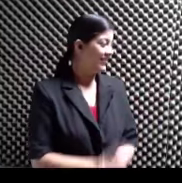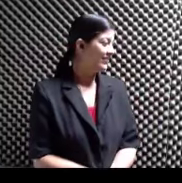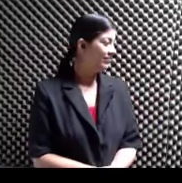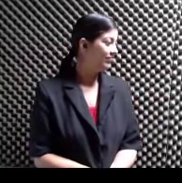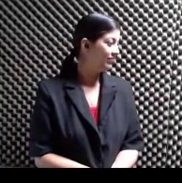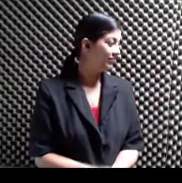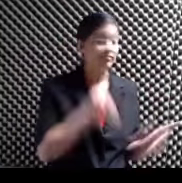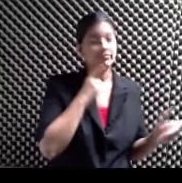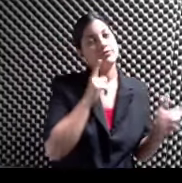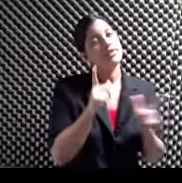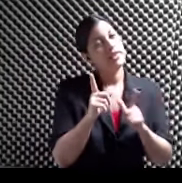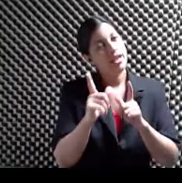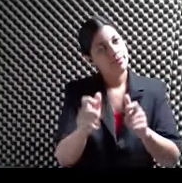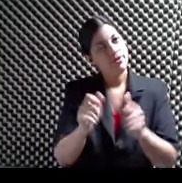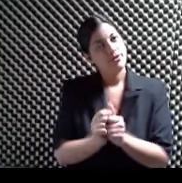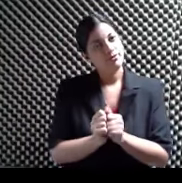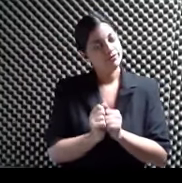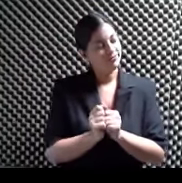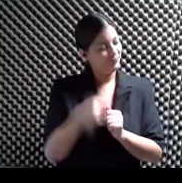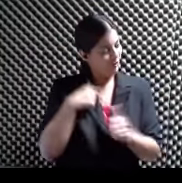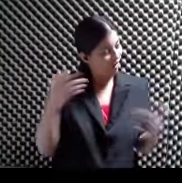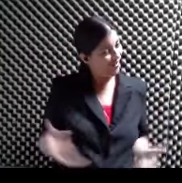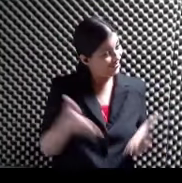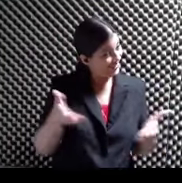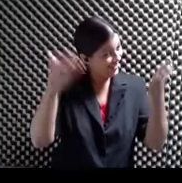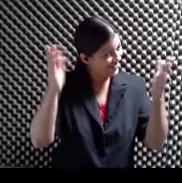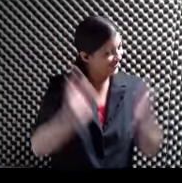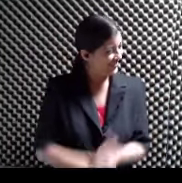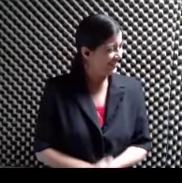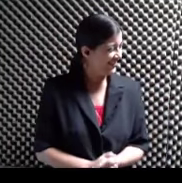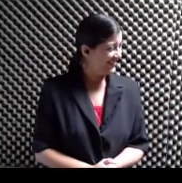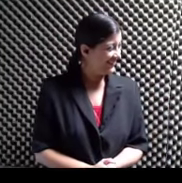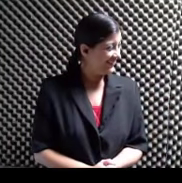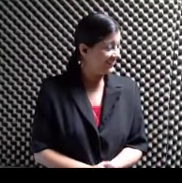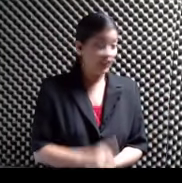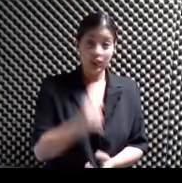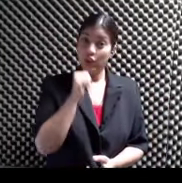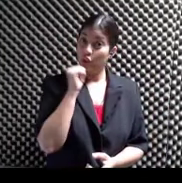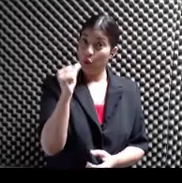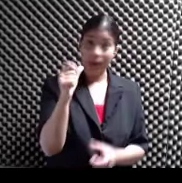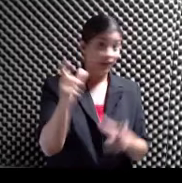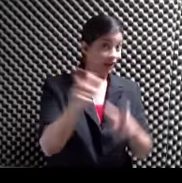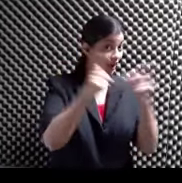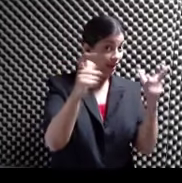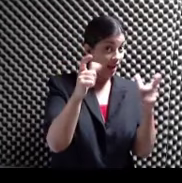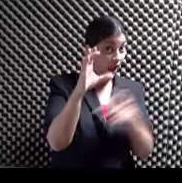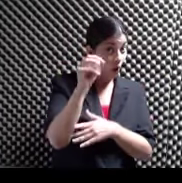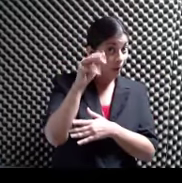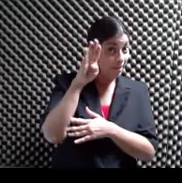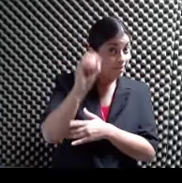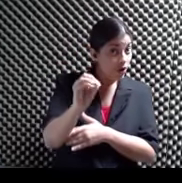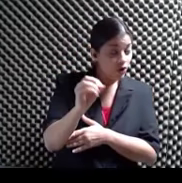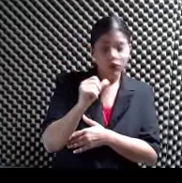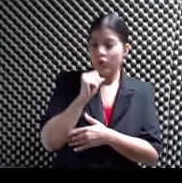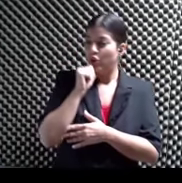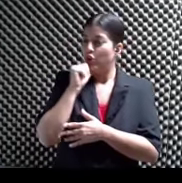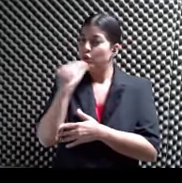Rapidito Rapidito Con mucho entusiasmo Ahí No es el gran combo No es la sonora ponceña No son los andinos